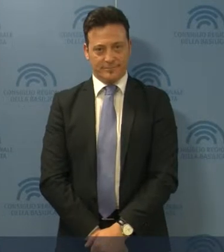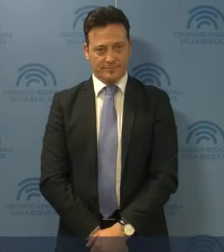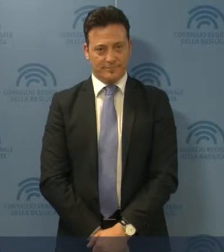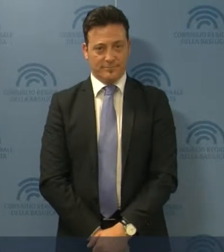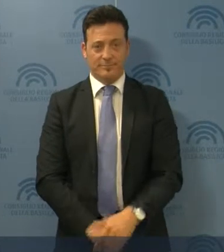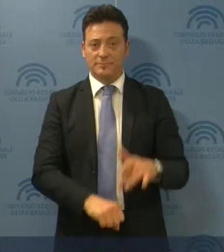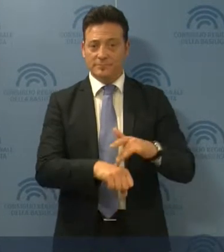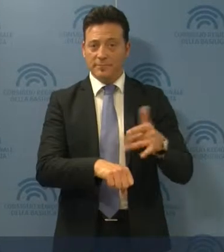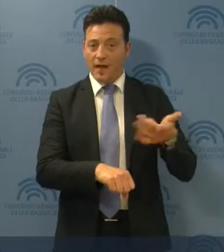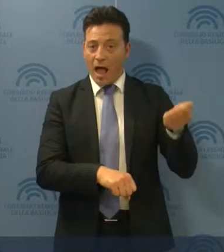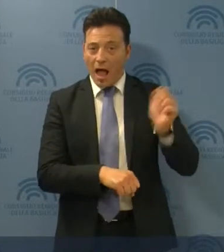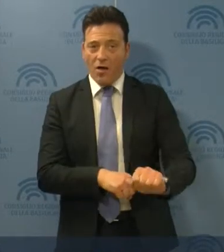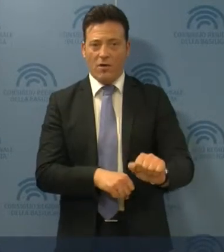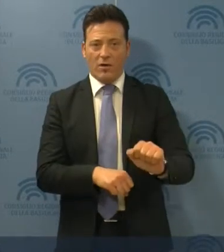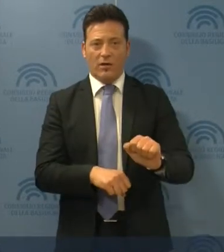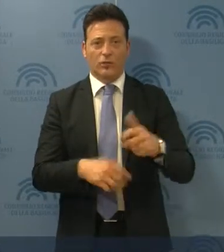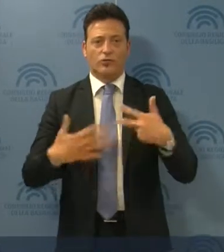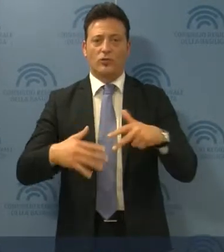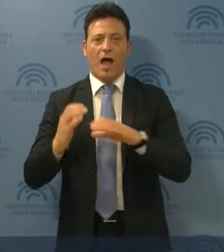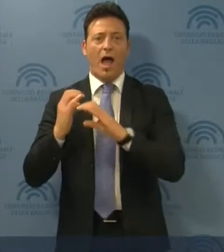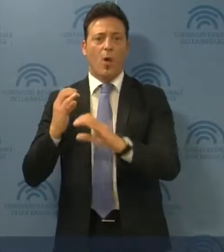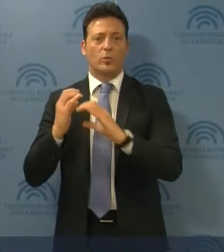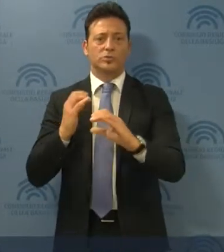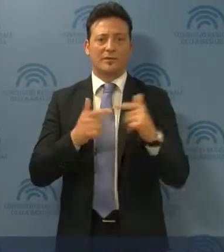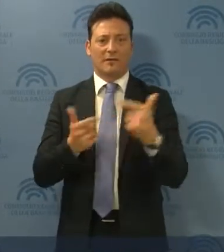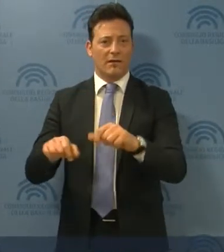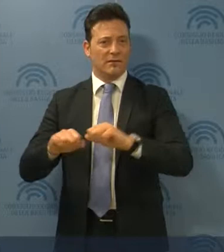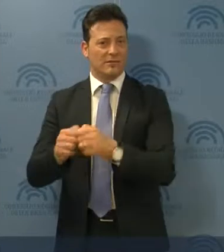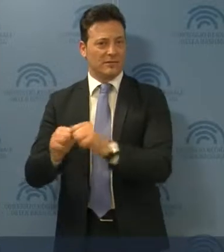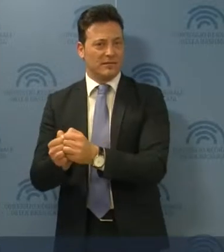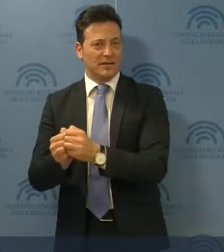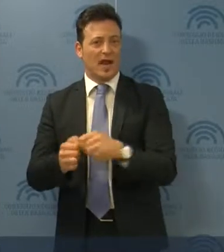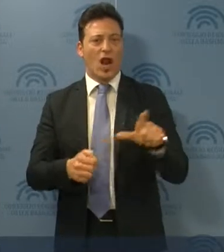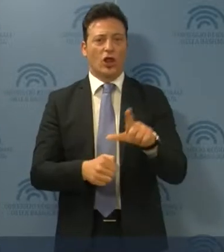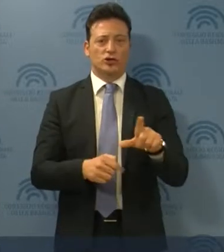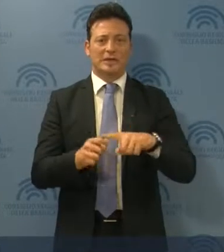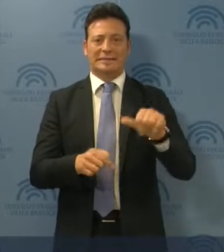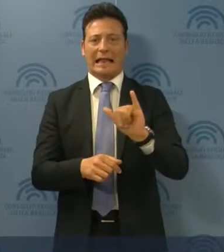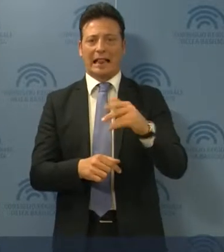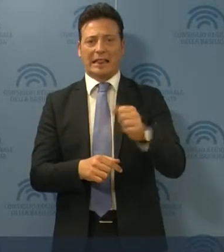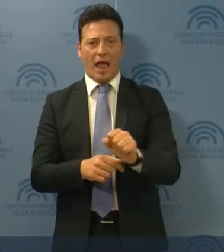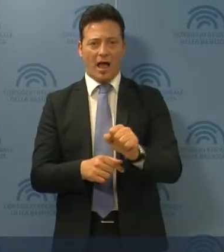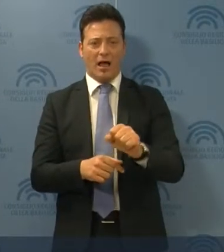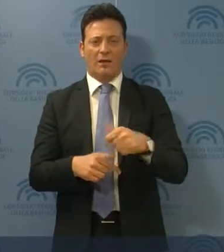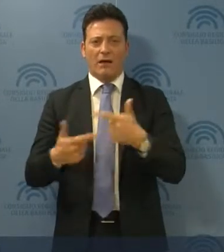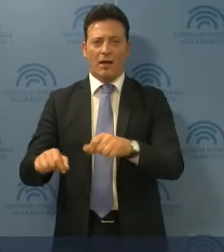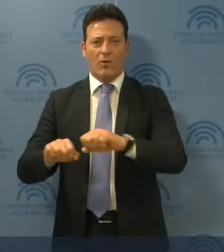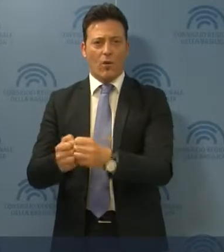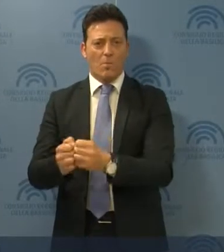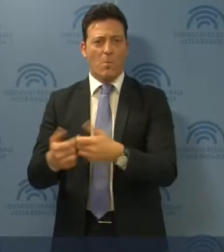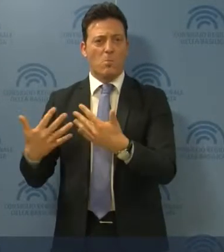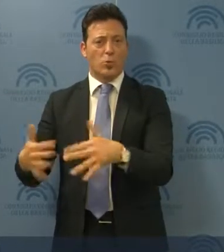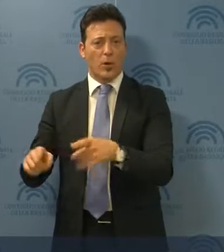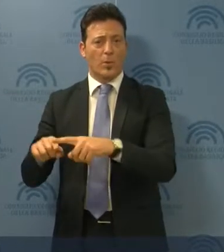Dopo il nuovo sabotaggio di 18 autobus delle ditte Liscio e Sita, a cui sono stati danneggiati i